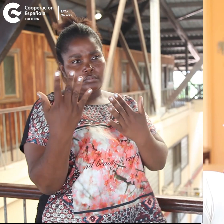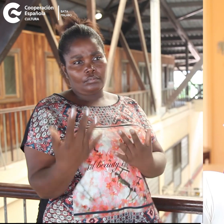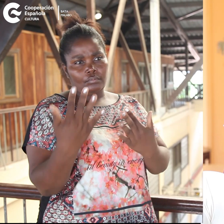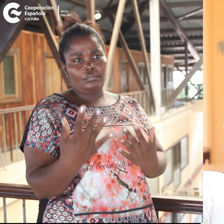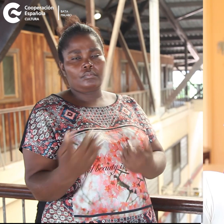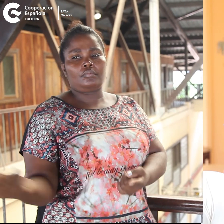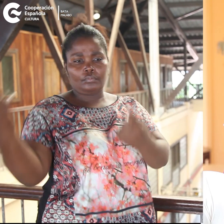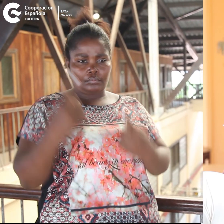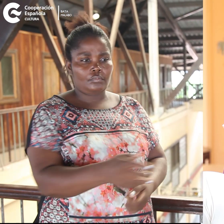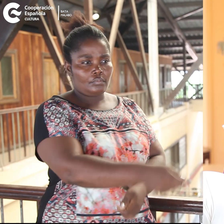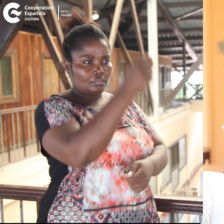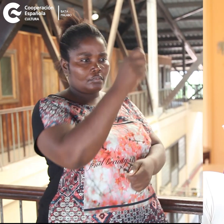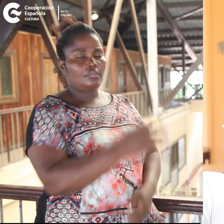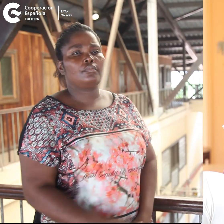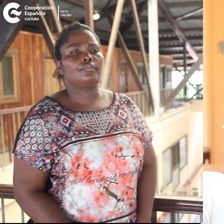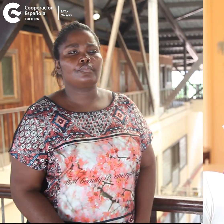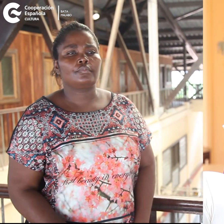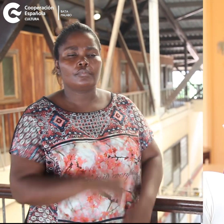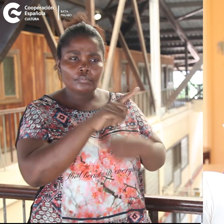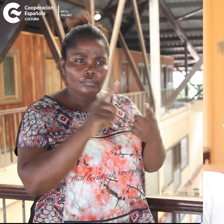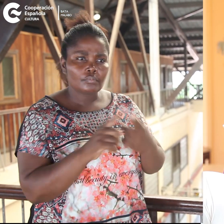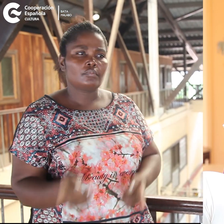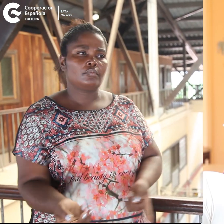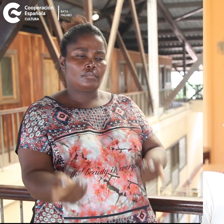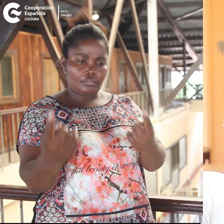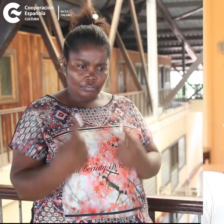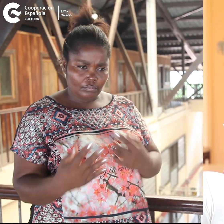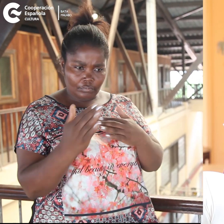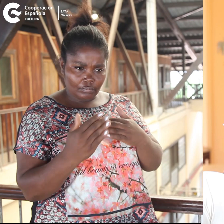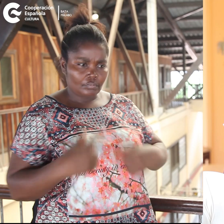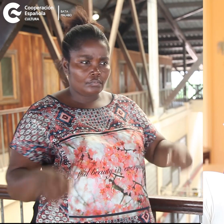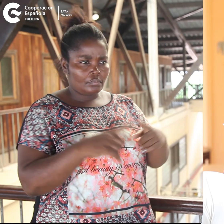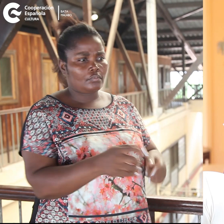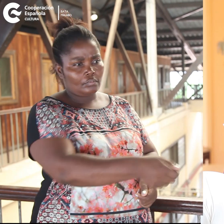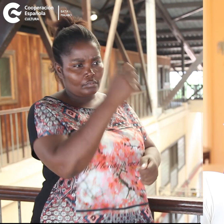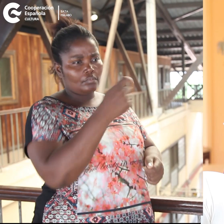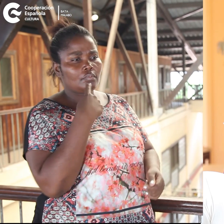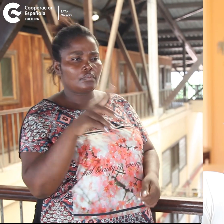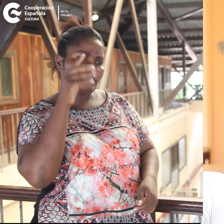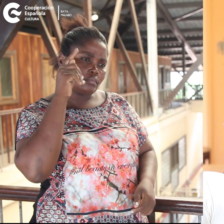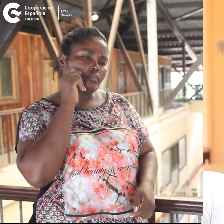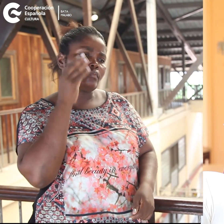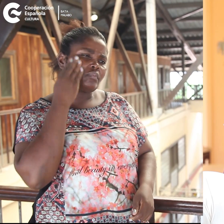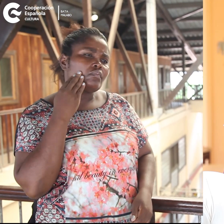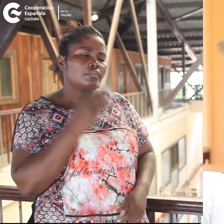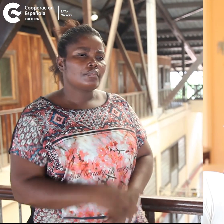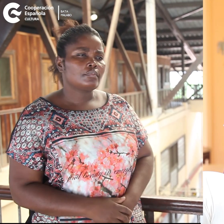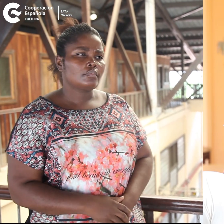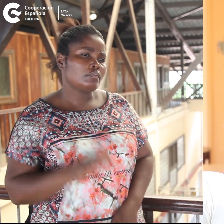a que llegara el pescador. Cuando el pescador se aproximó al lugar donde se encontraba Mona Vitombari, escuchó